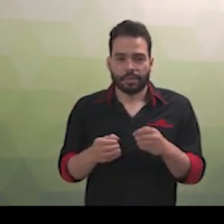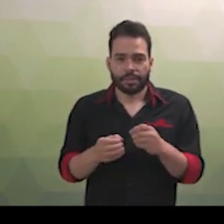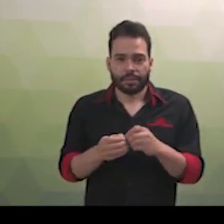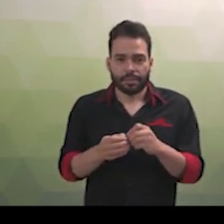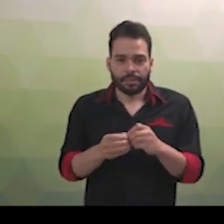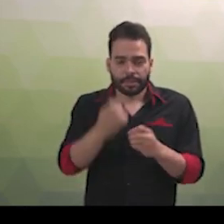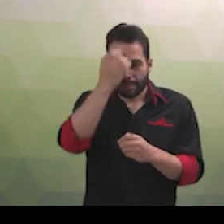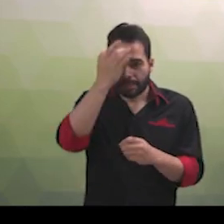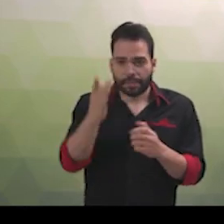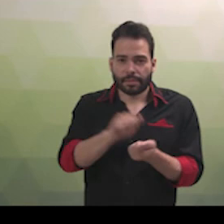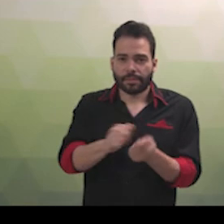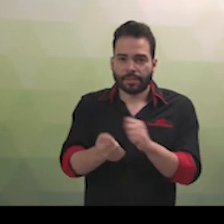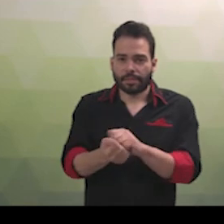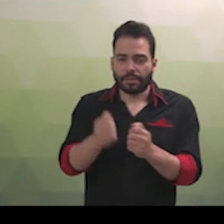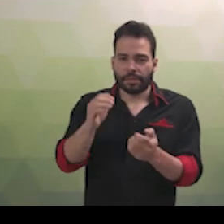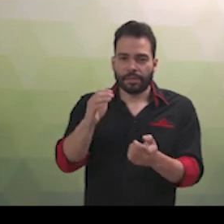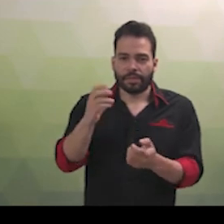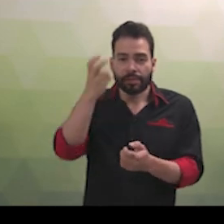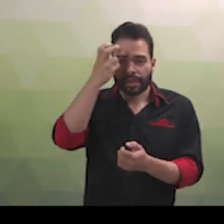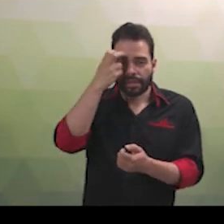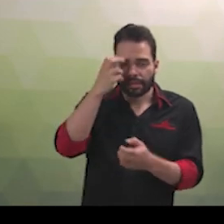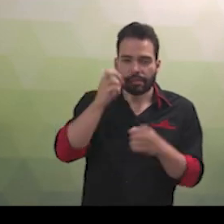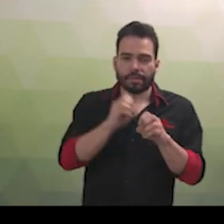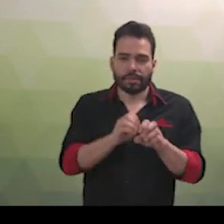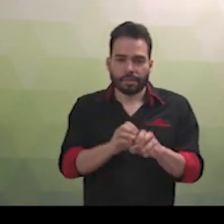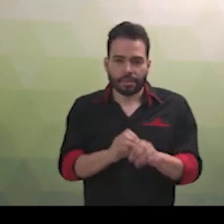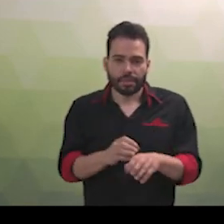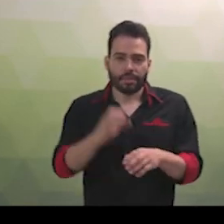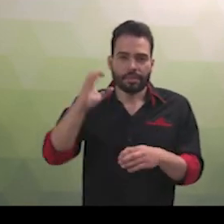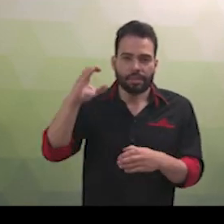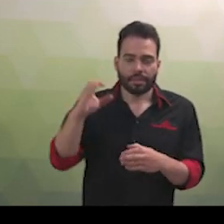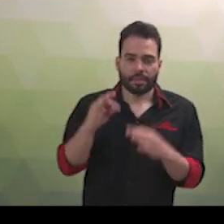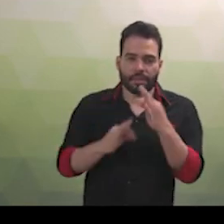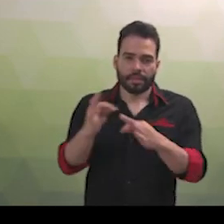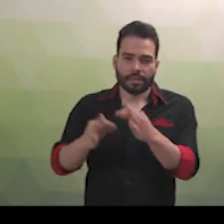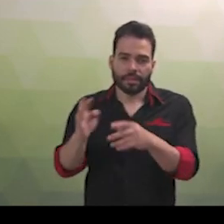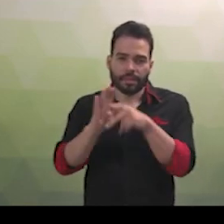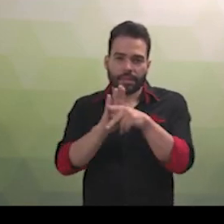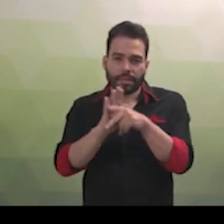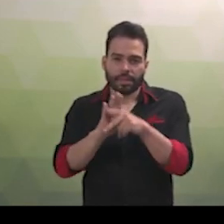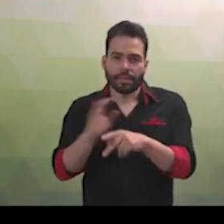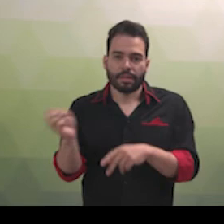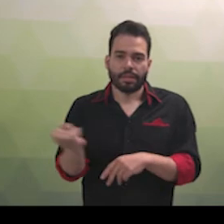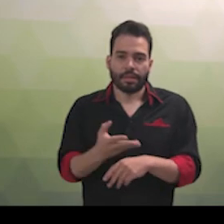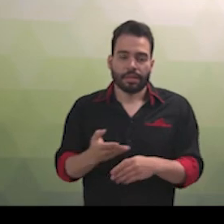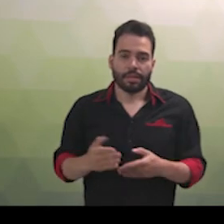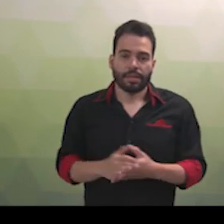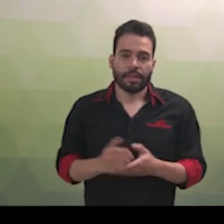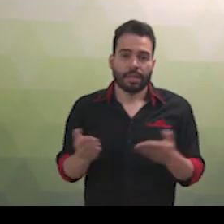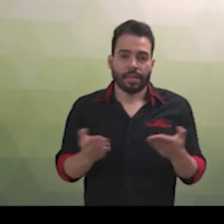cultura, à educação, à ciência, à tecnologia, à pesquisa e à inovação. Passaremos à Lei